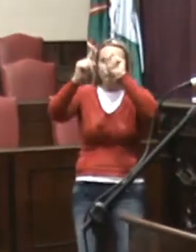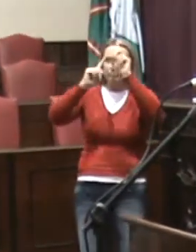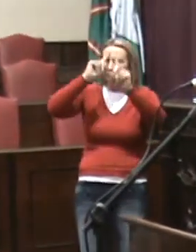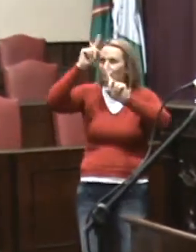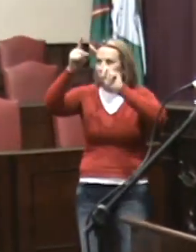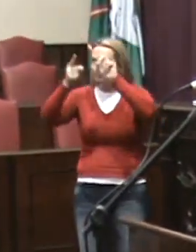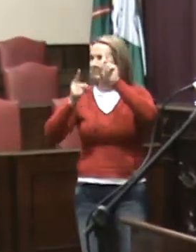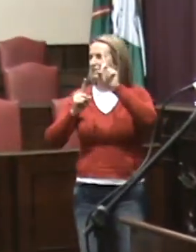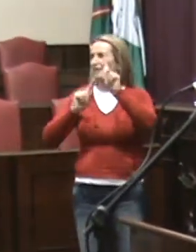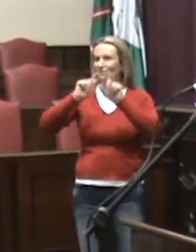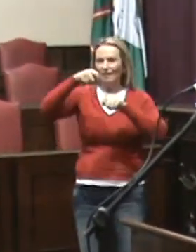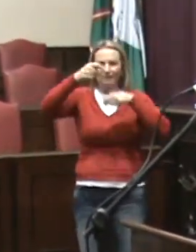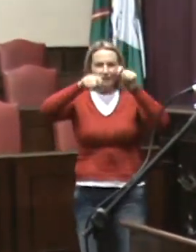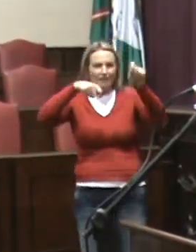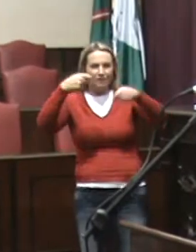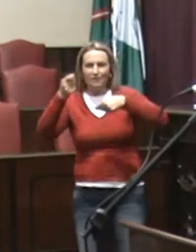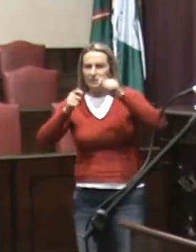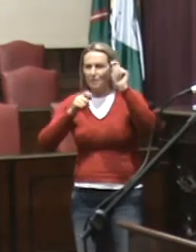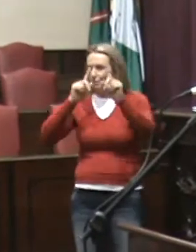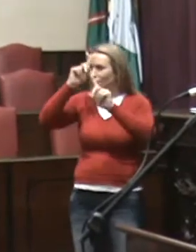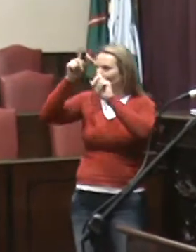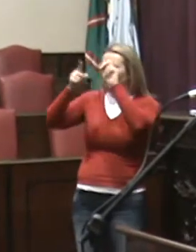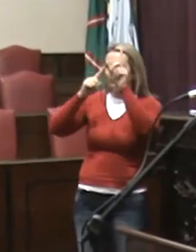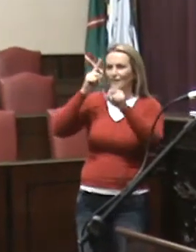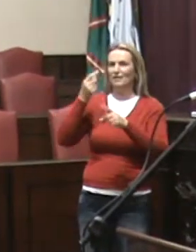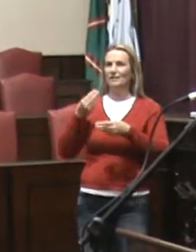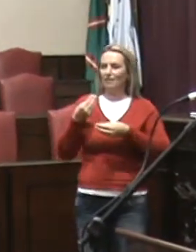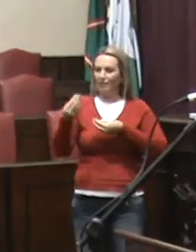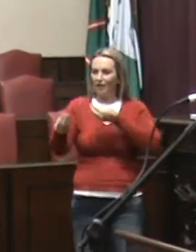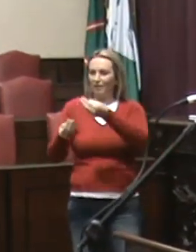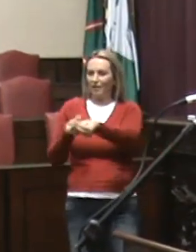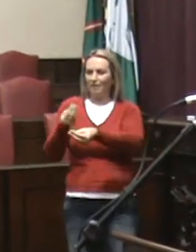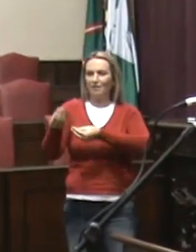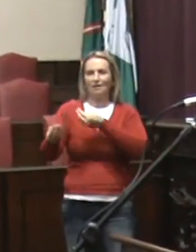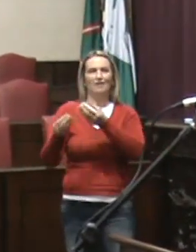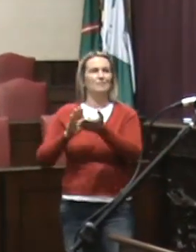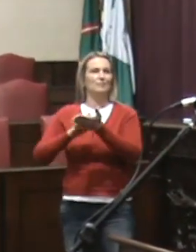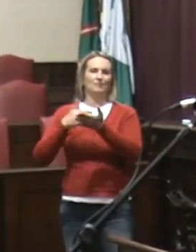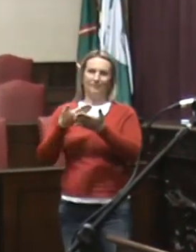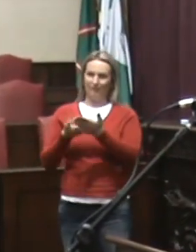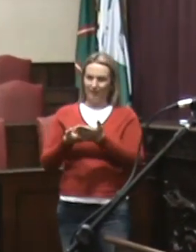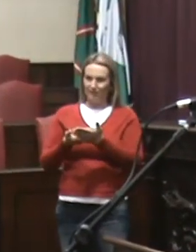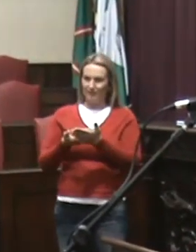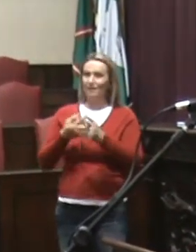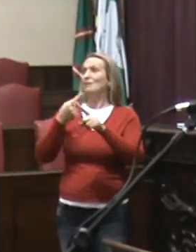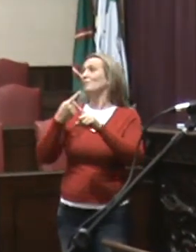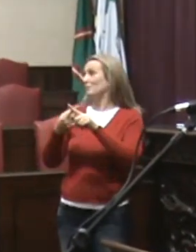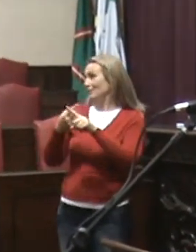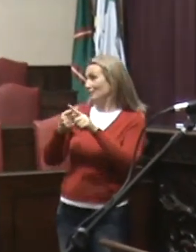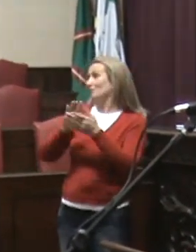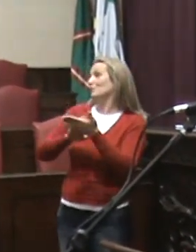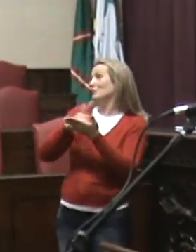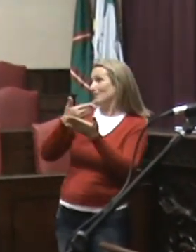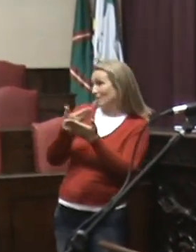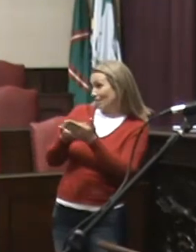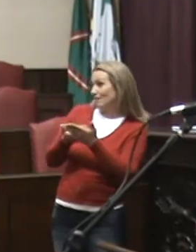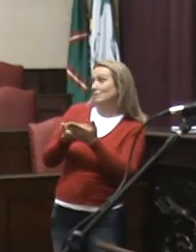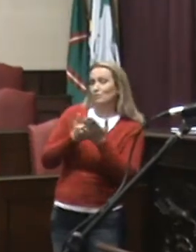é uma das determinadas áreas do conhecimento. E temos, falando em direito, temos, vamos dizer assim, o